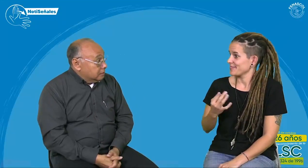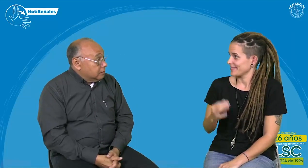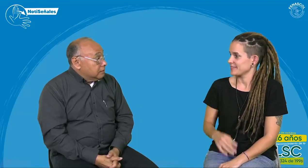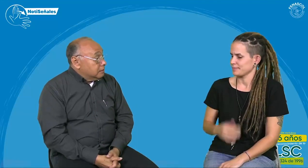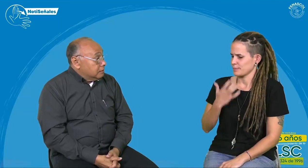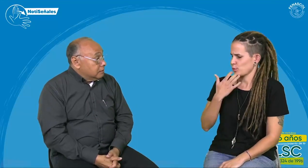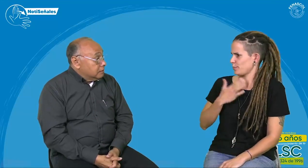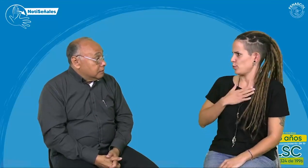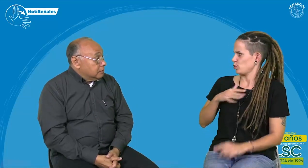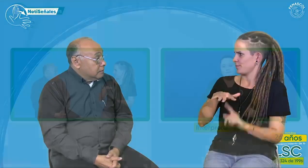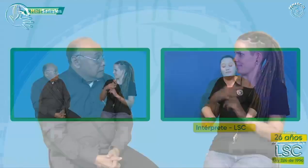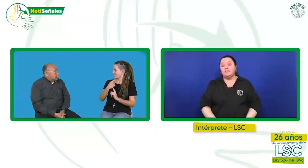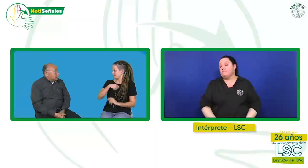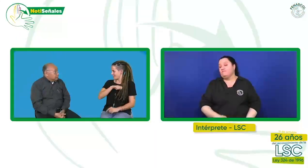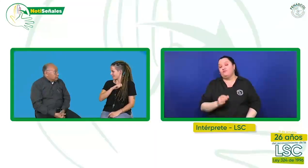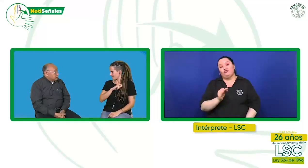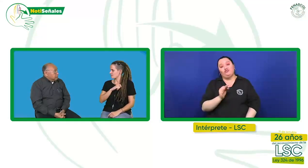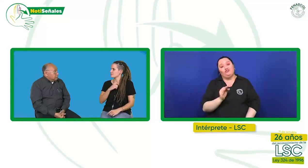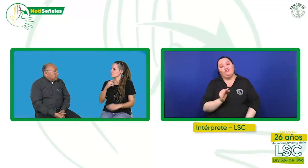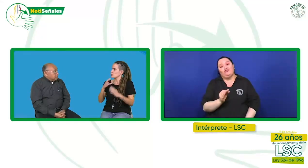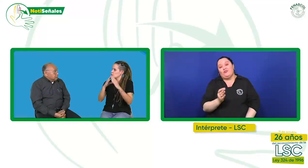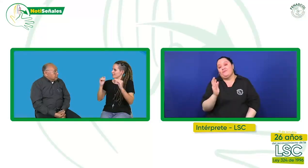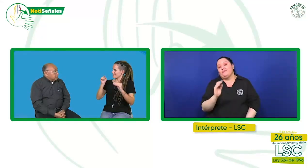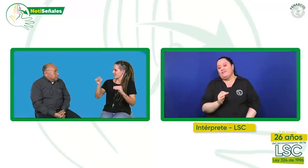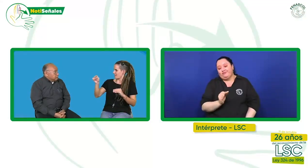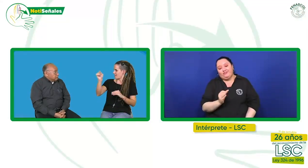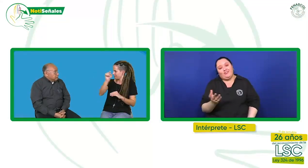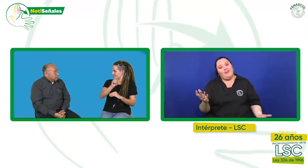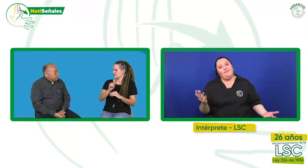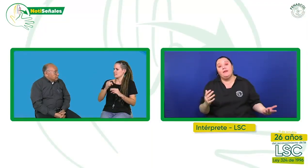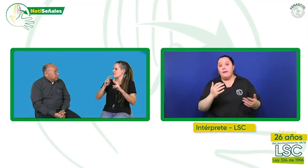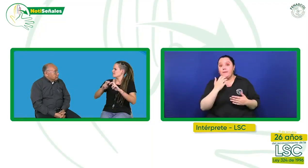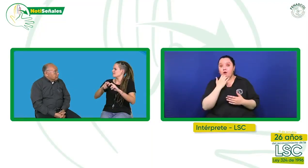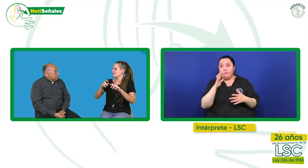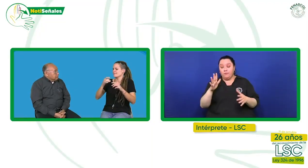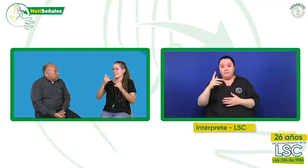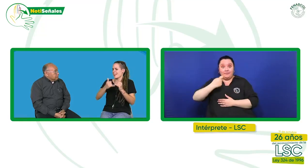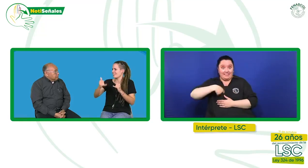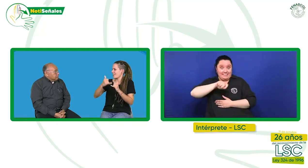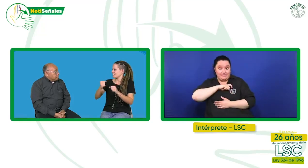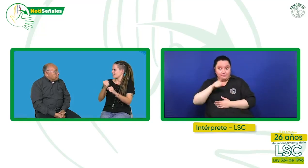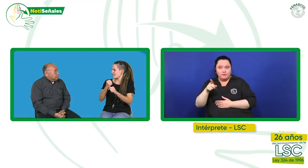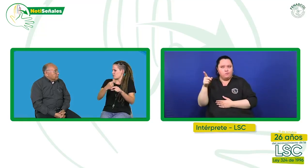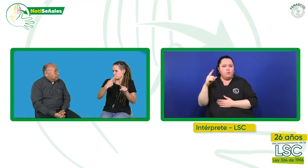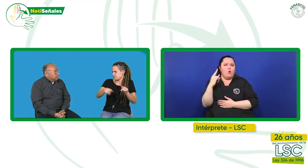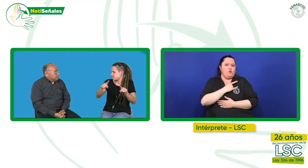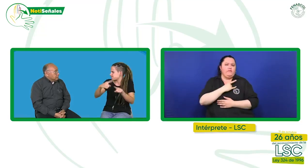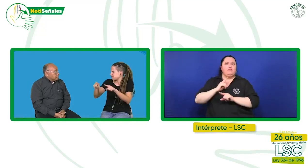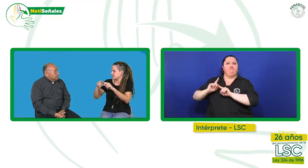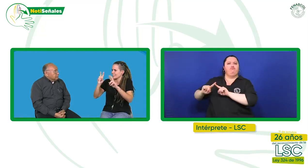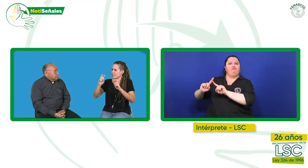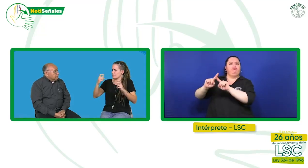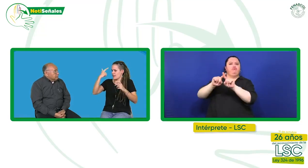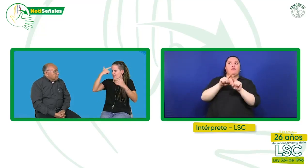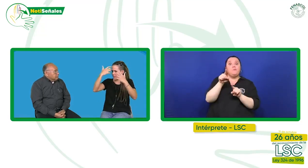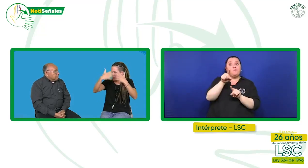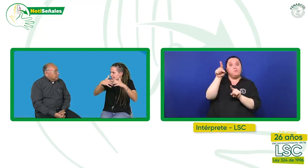Academia? Siempre, siempre. Por ejemplo, aquí en España hay distintas universidades que proyectan distintas líneas de